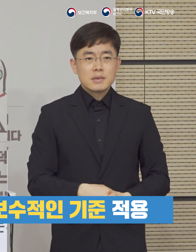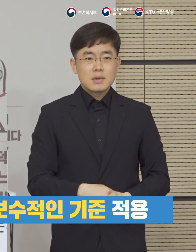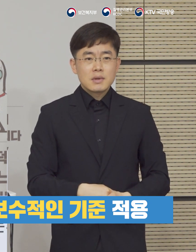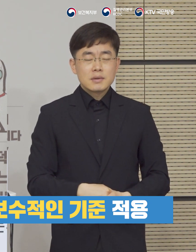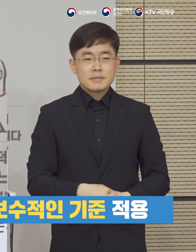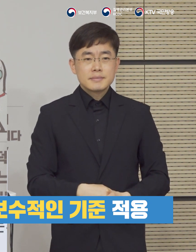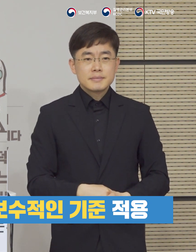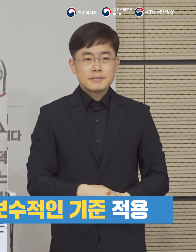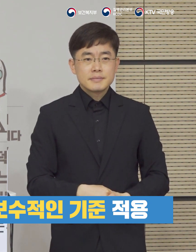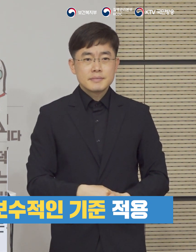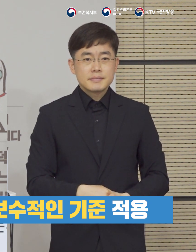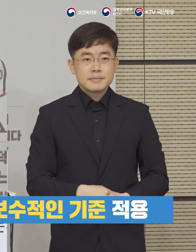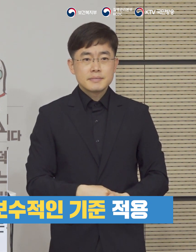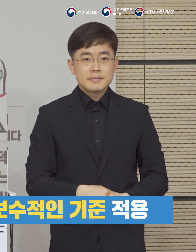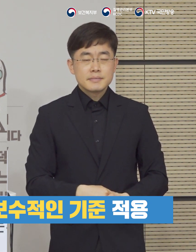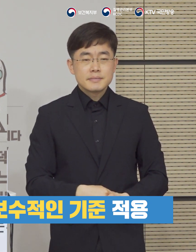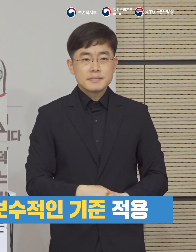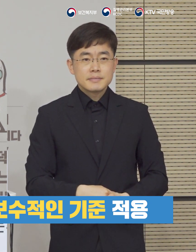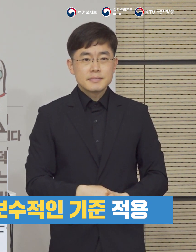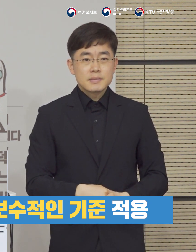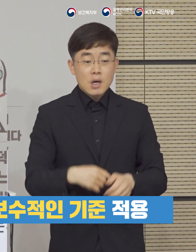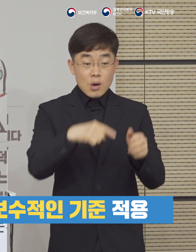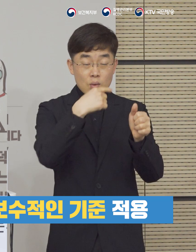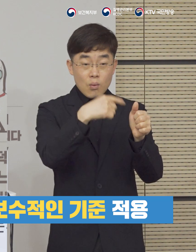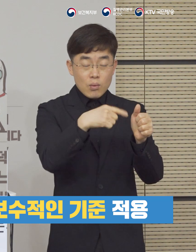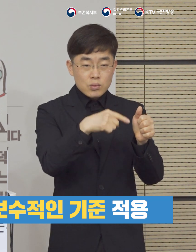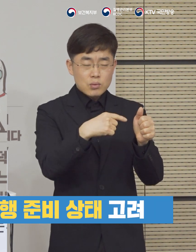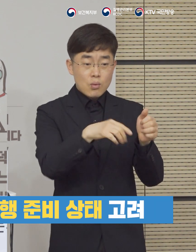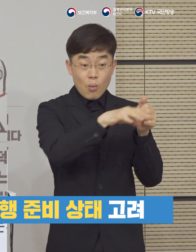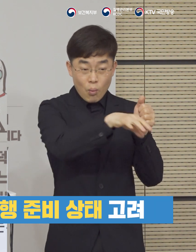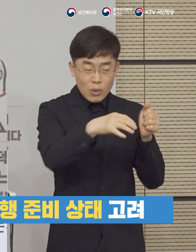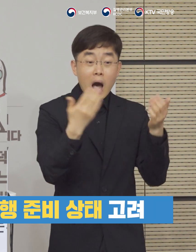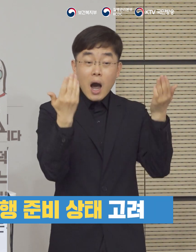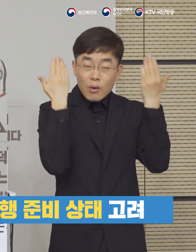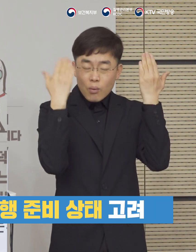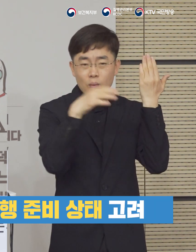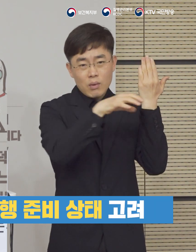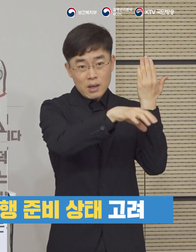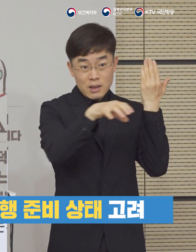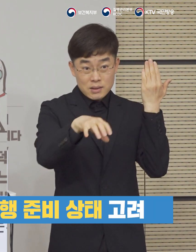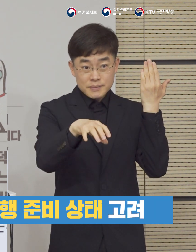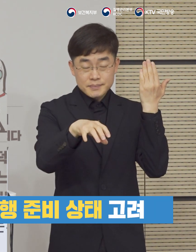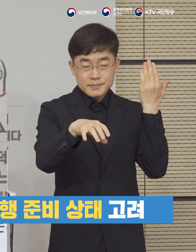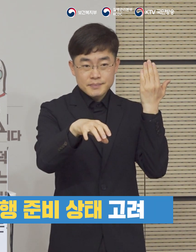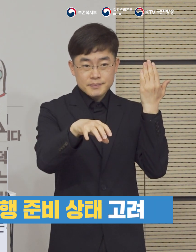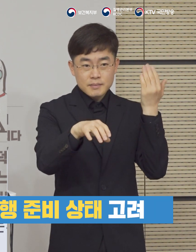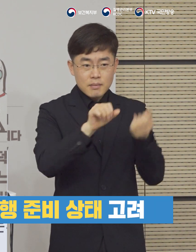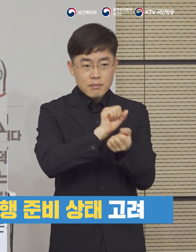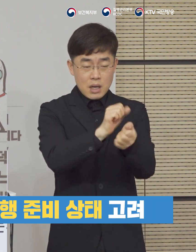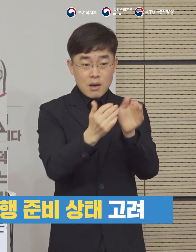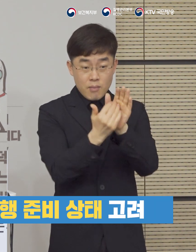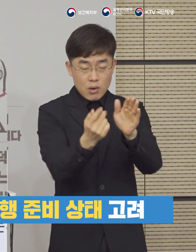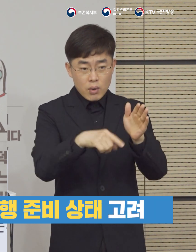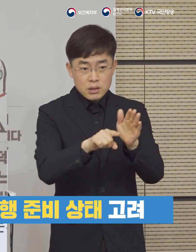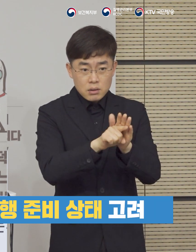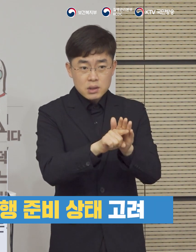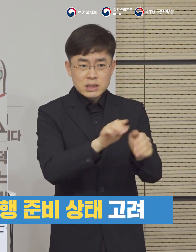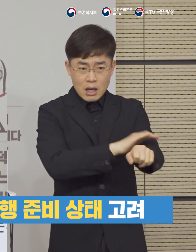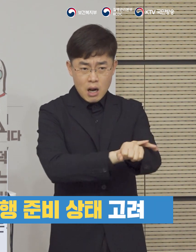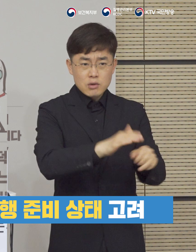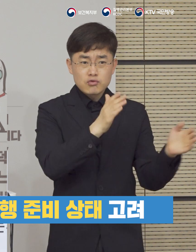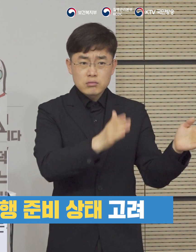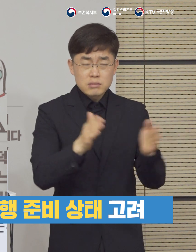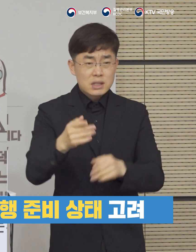추가적으로 이와 관련해서 얼마만큼 우리 교육 현장이 특히 학교들이 방역에 관한